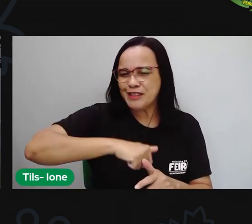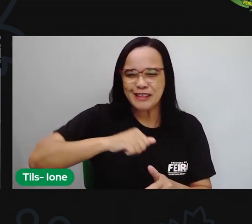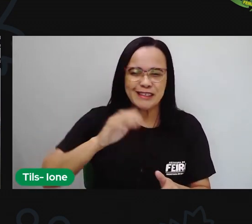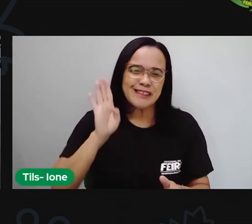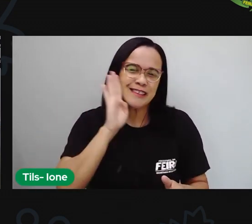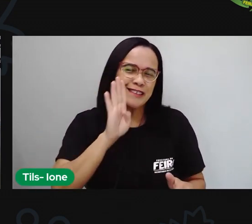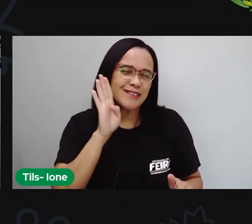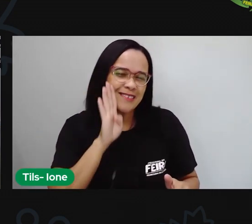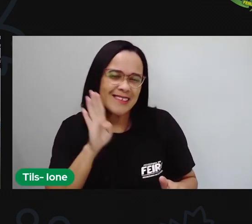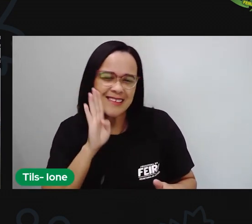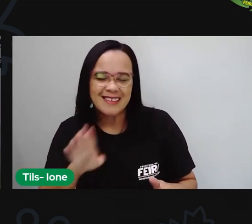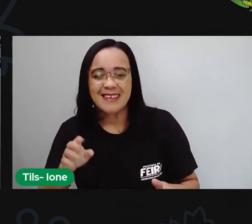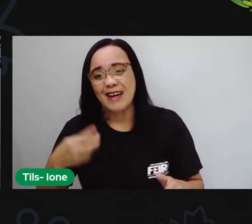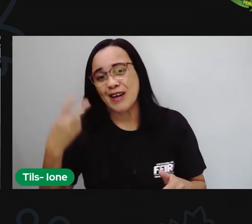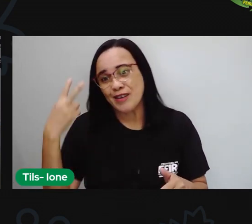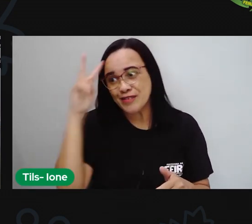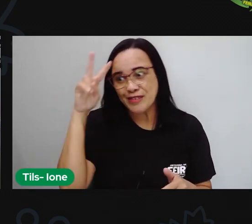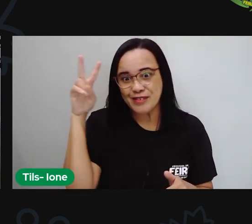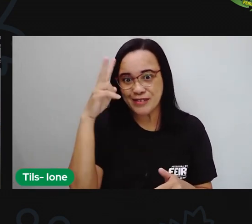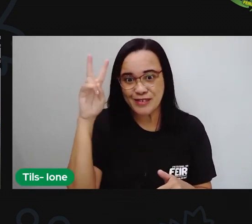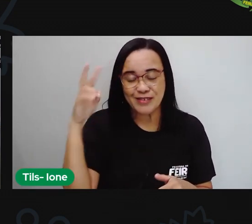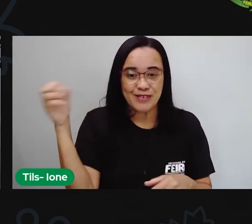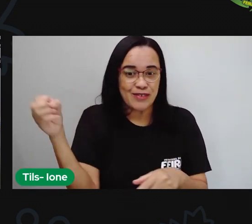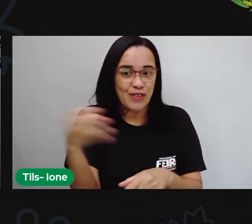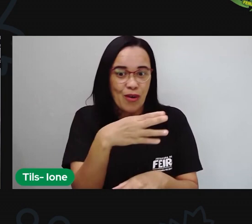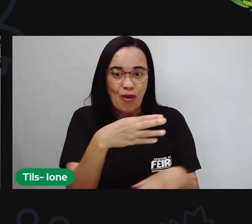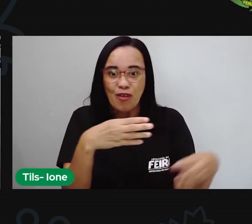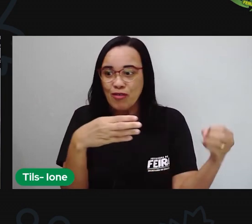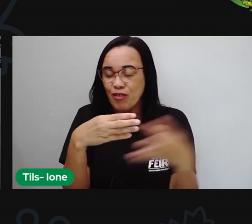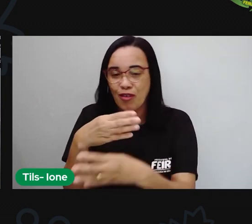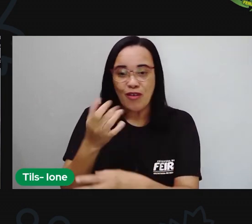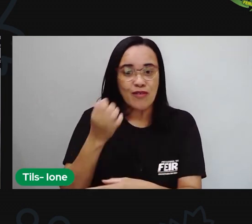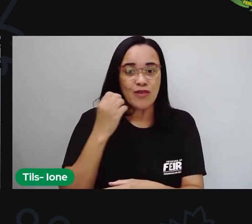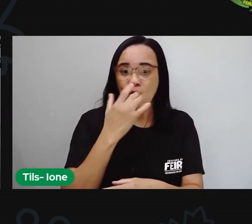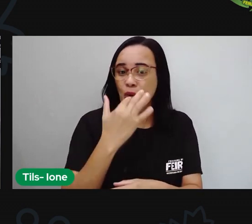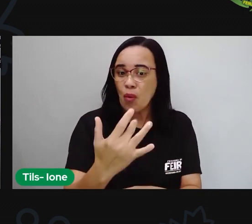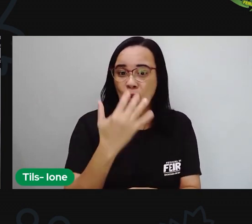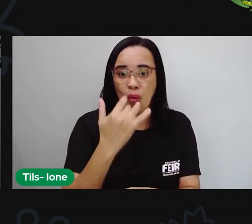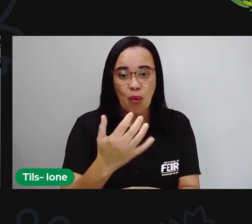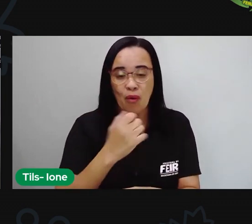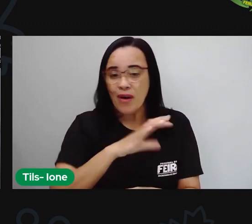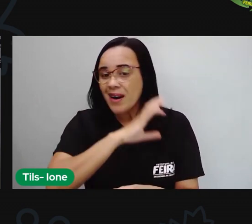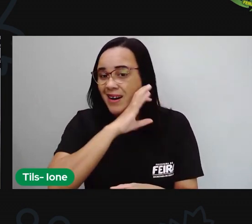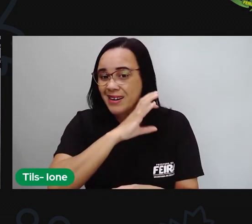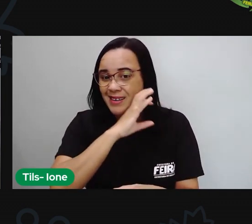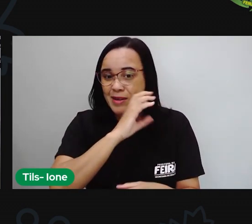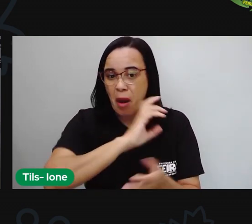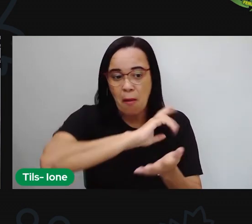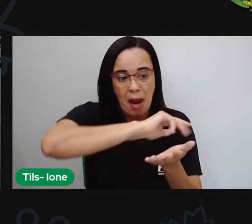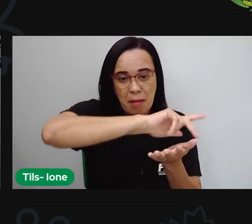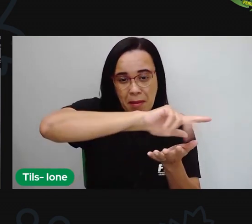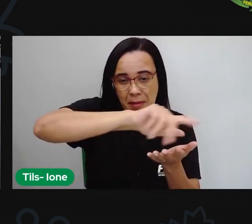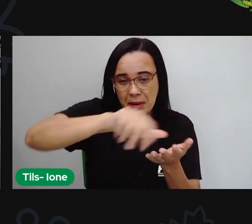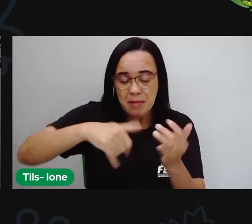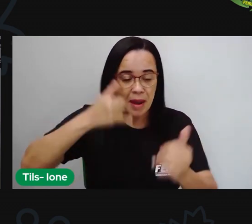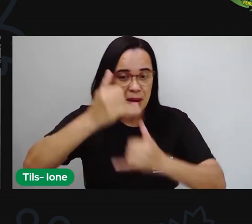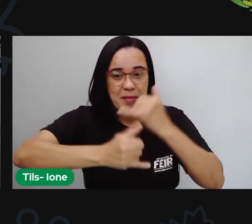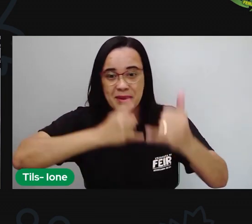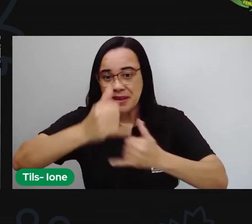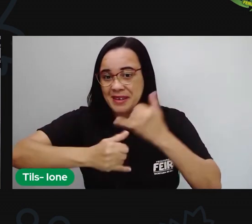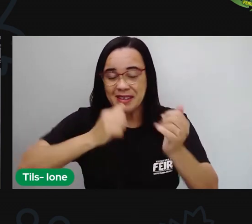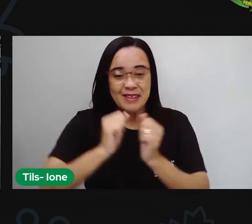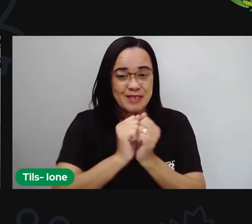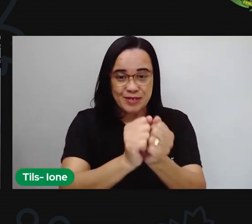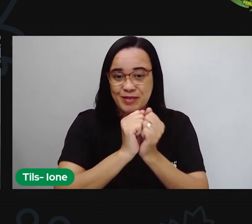cores, histórias e novidades. Lugares em que bichos diferentes brincavam juntos. Lugares